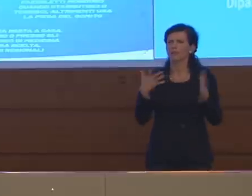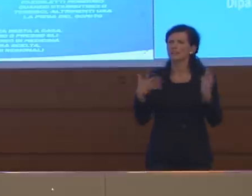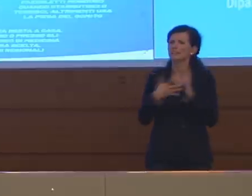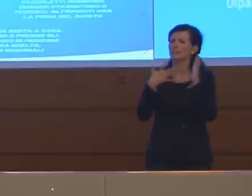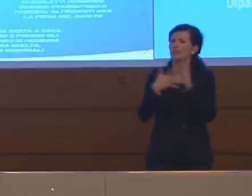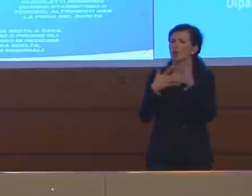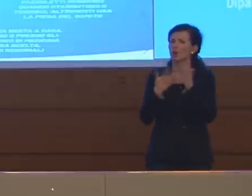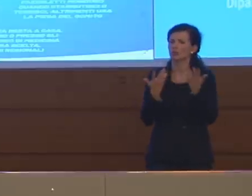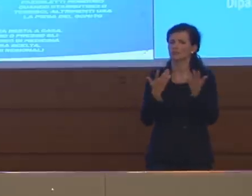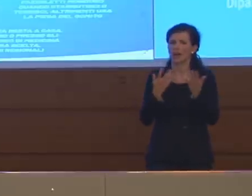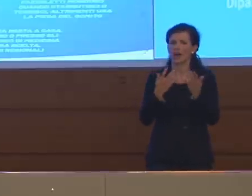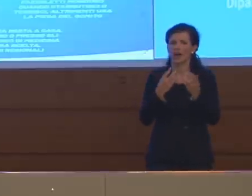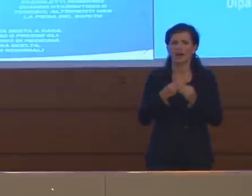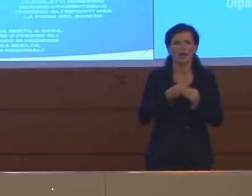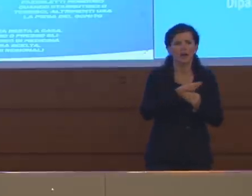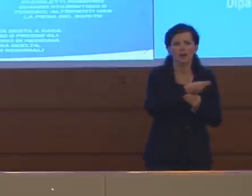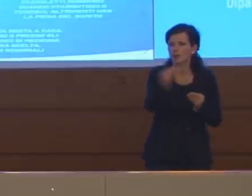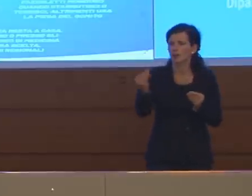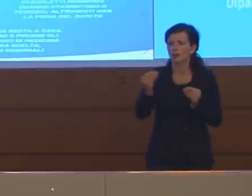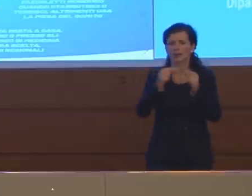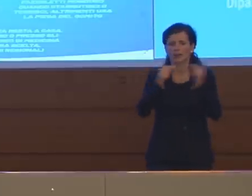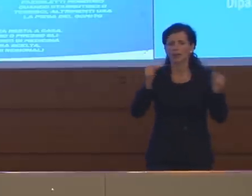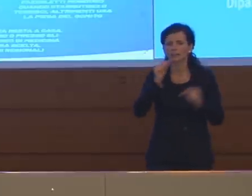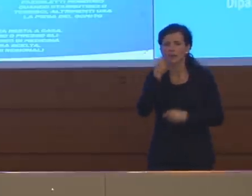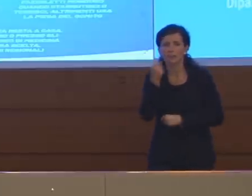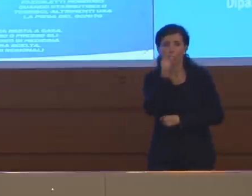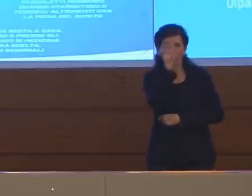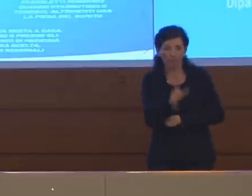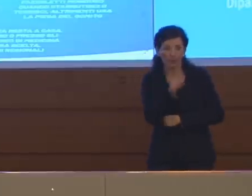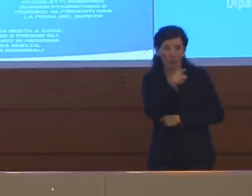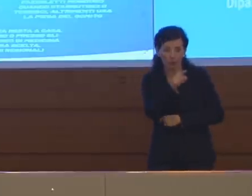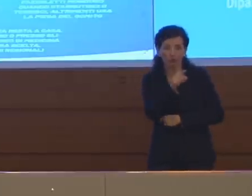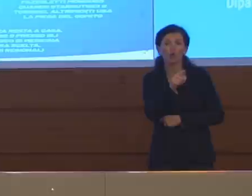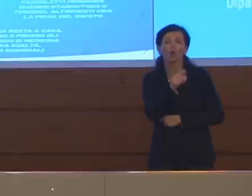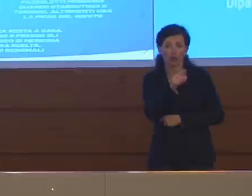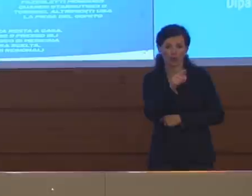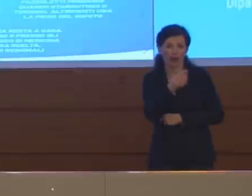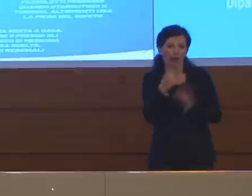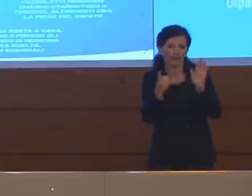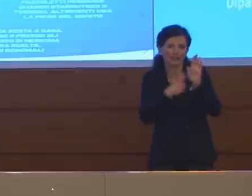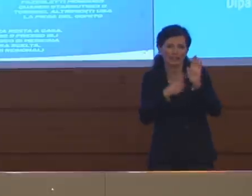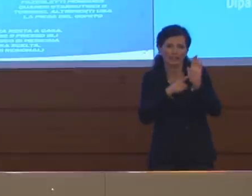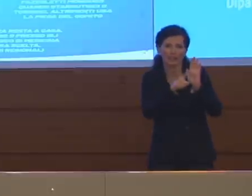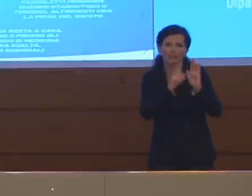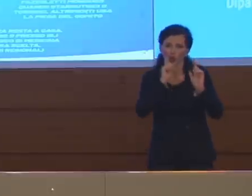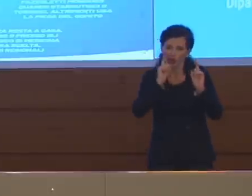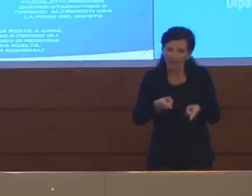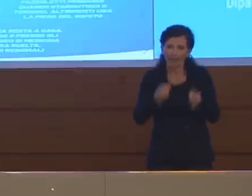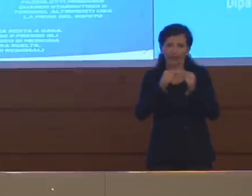a fare i tamponi insomma a persone che sarebbero in diritto di farli?